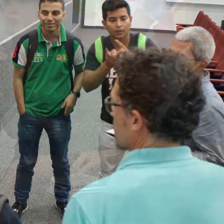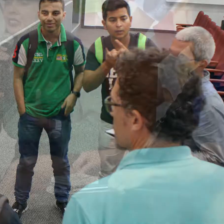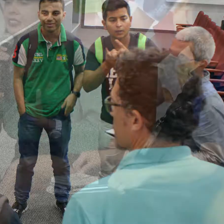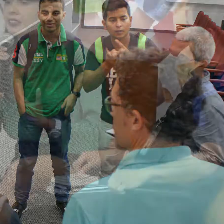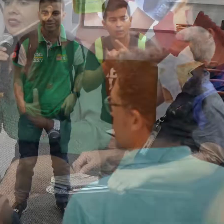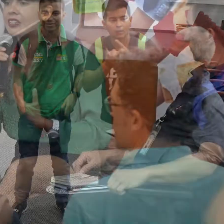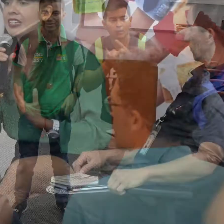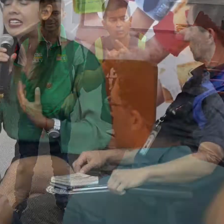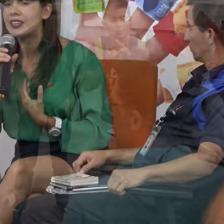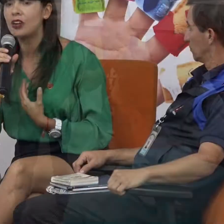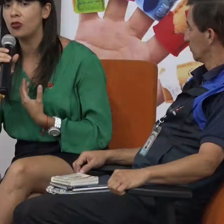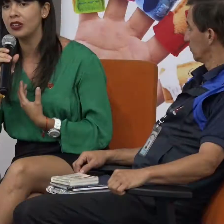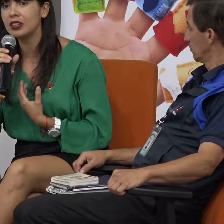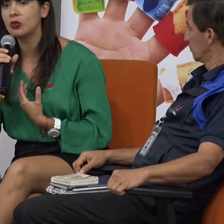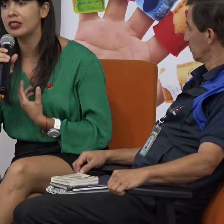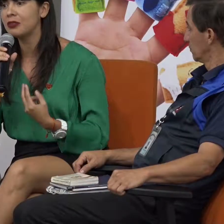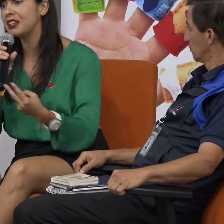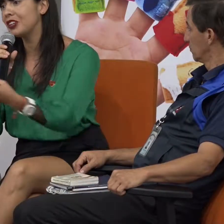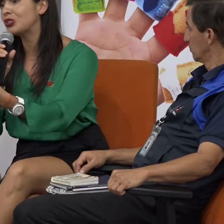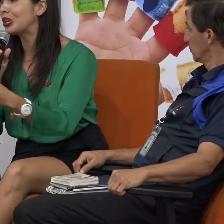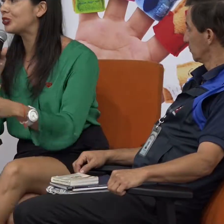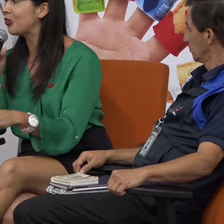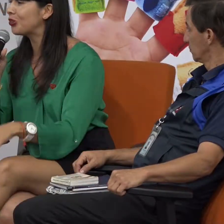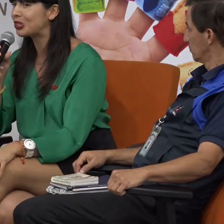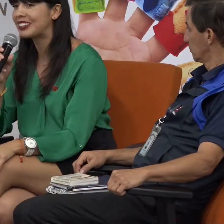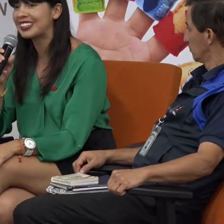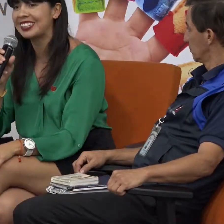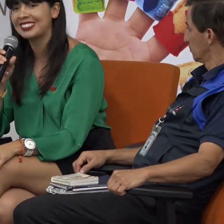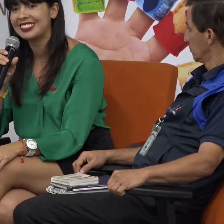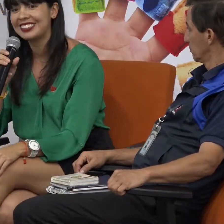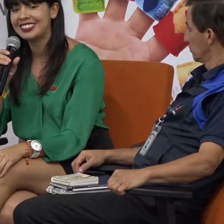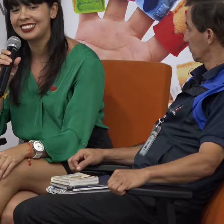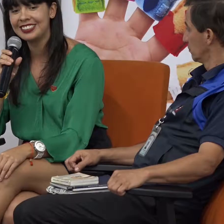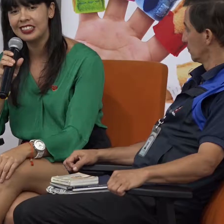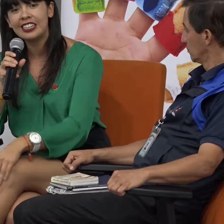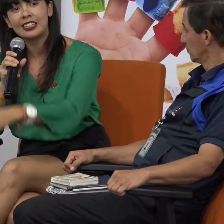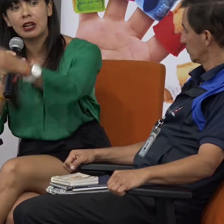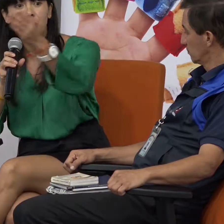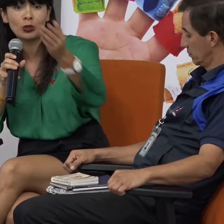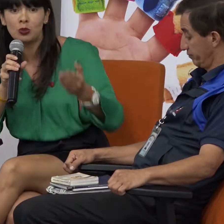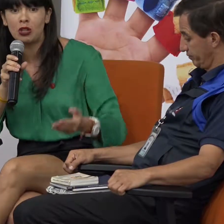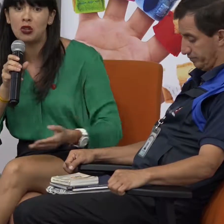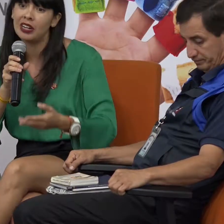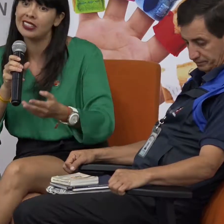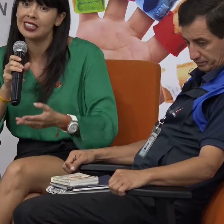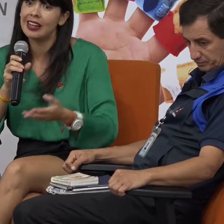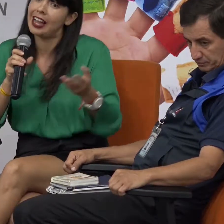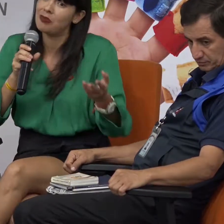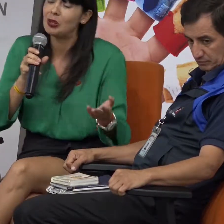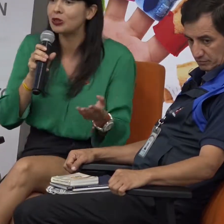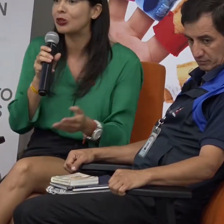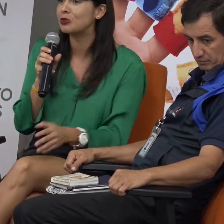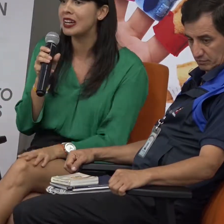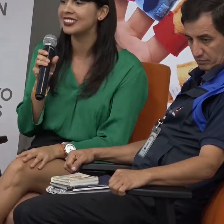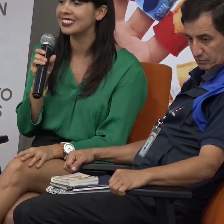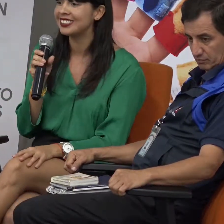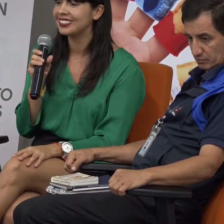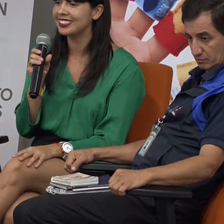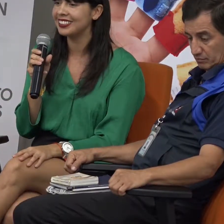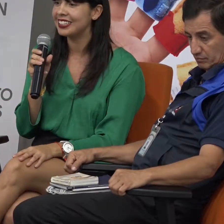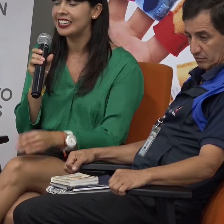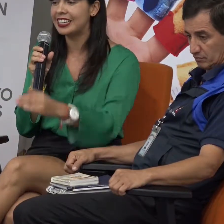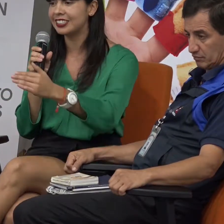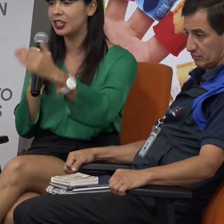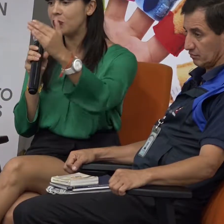convocar a más gente y que la oferta educativa ya no sea solo dos carreras que el próximo año ojalá sean al menos dos más